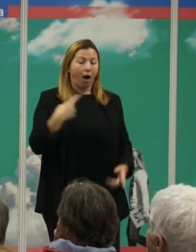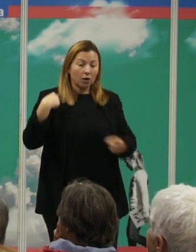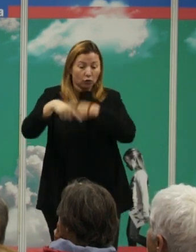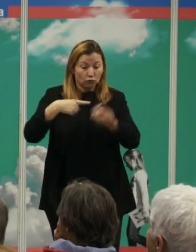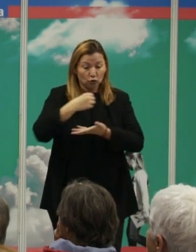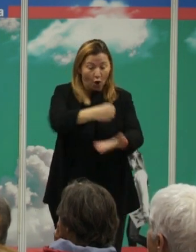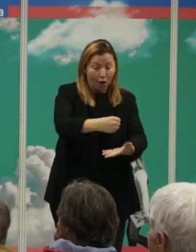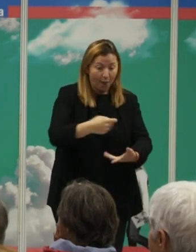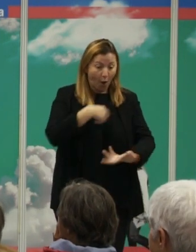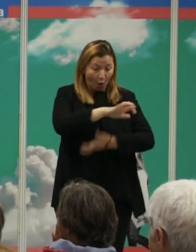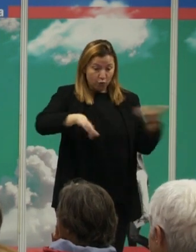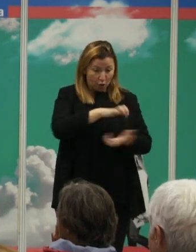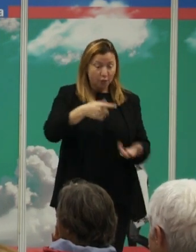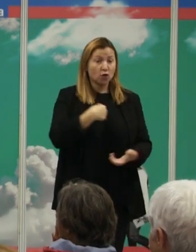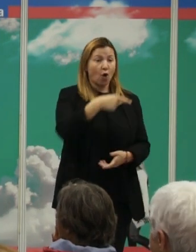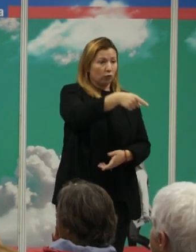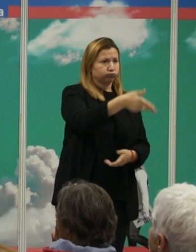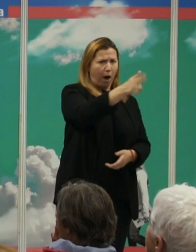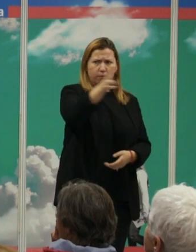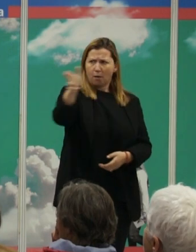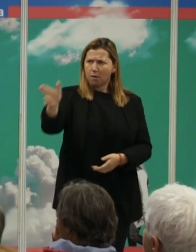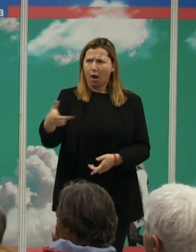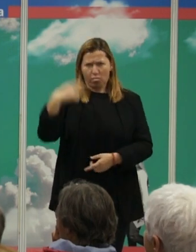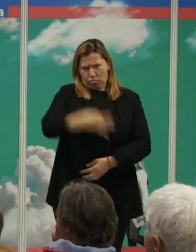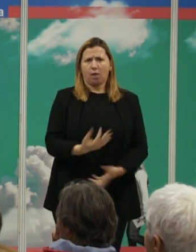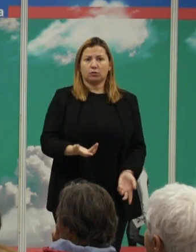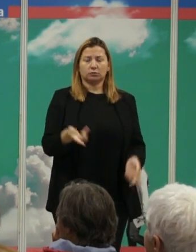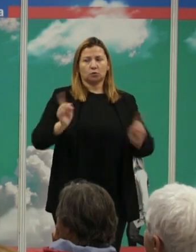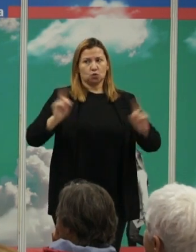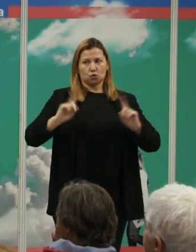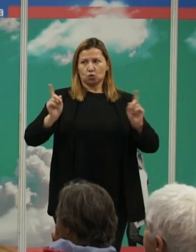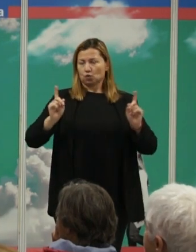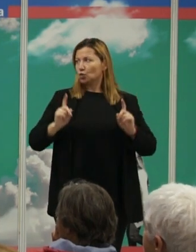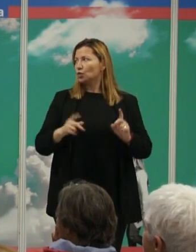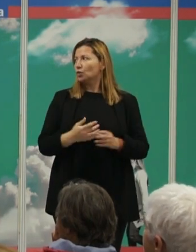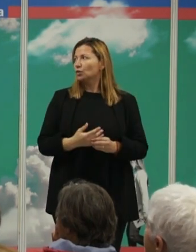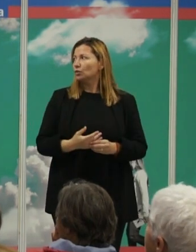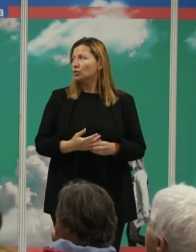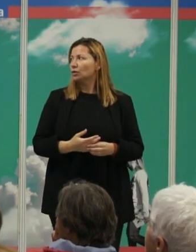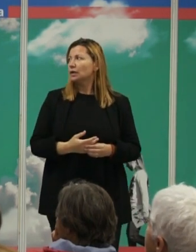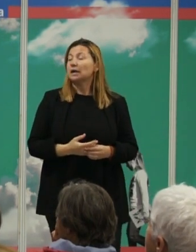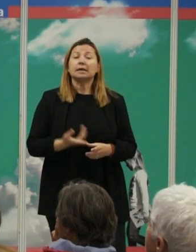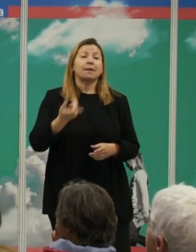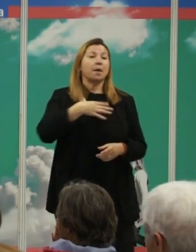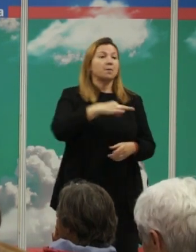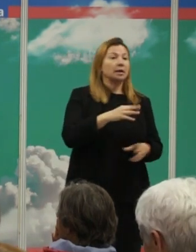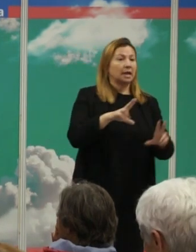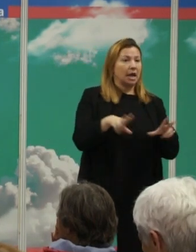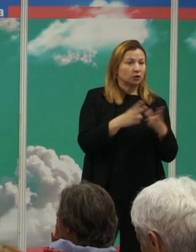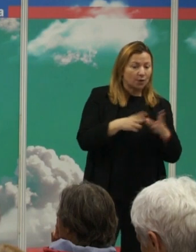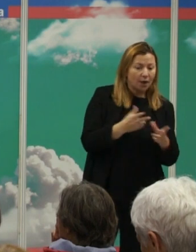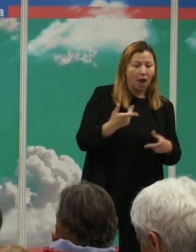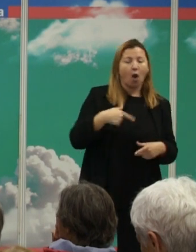genéticamente de hecho hay otros rasgos otros rasgos que no están muchas veces asociados con la violencia como puede ser la conducta la sociabilidad o la